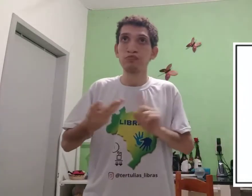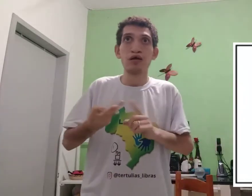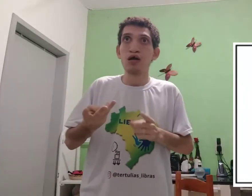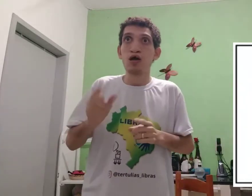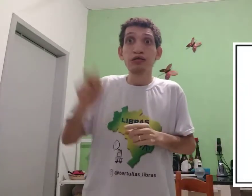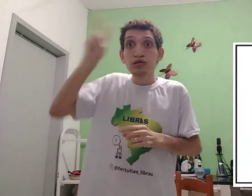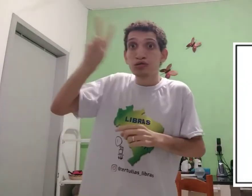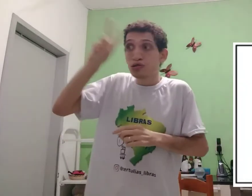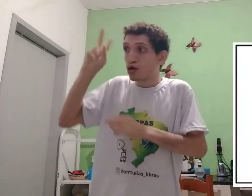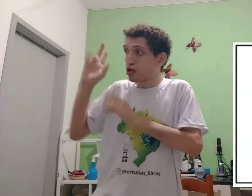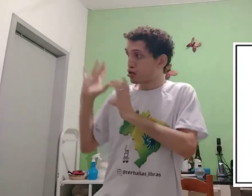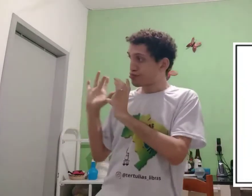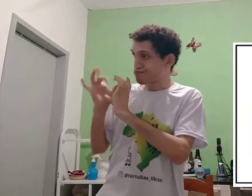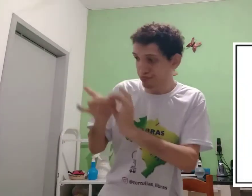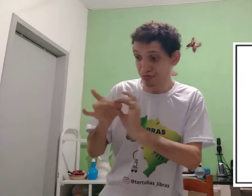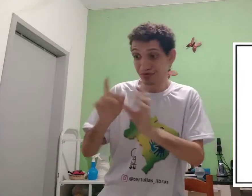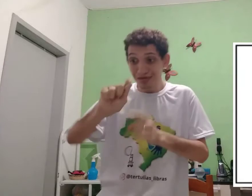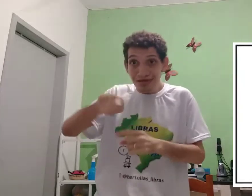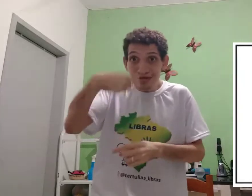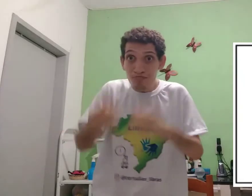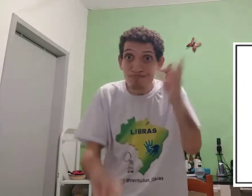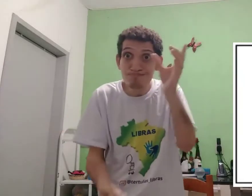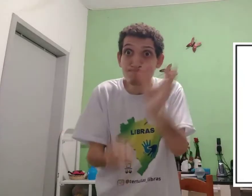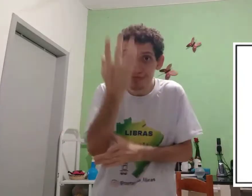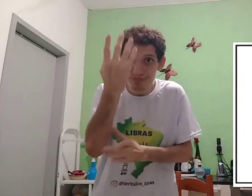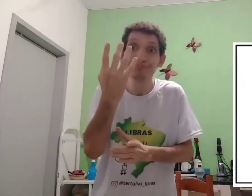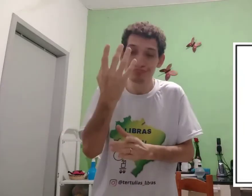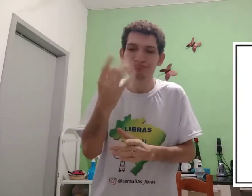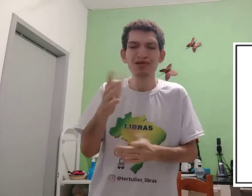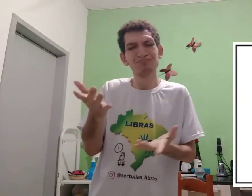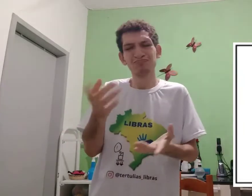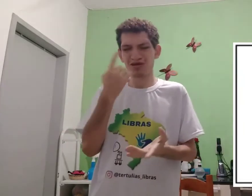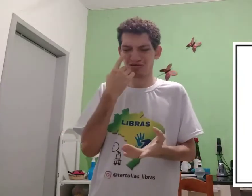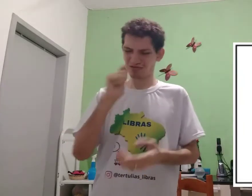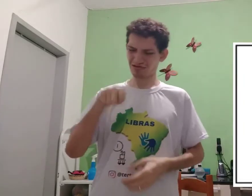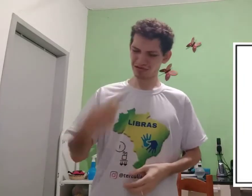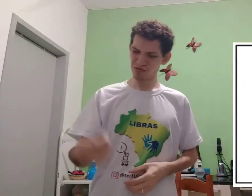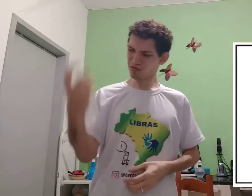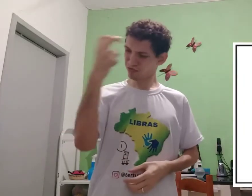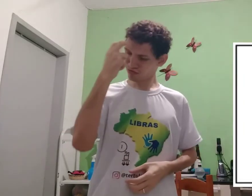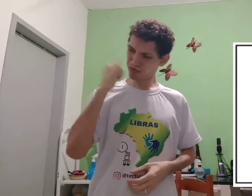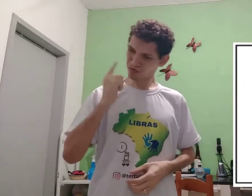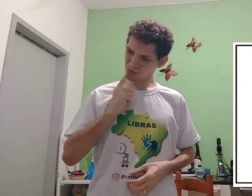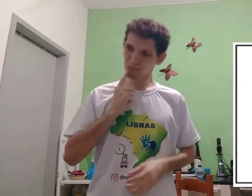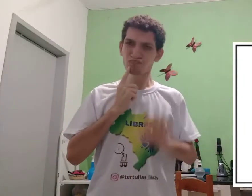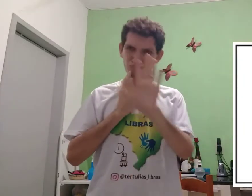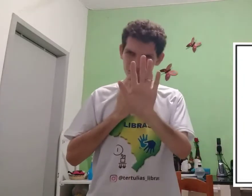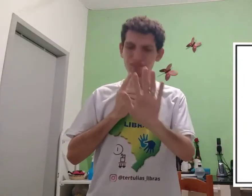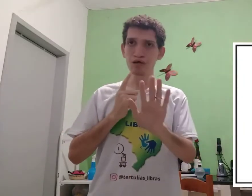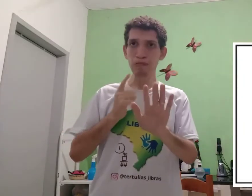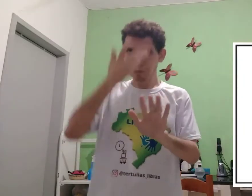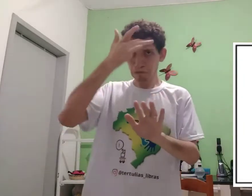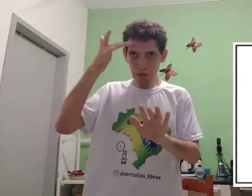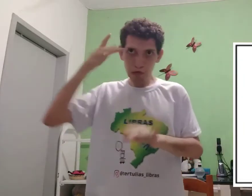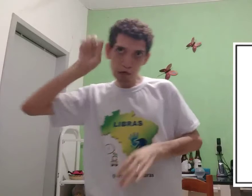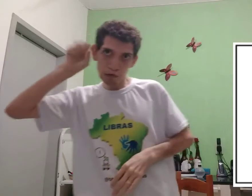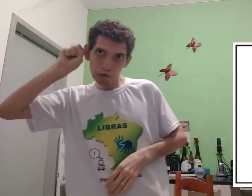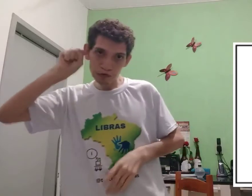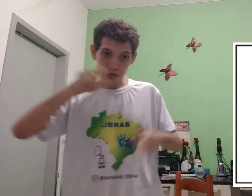comportamental, histórica. Sinal cria-conecta. Olha, esse sinal, cultura surda, mais,